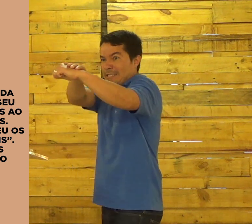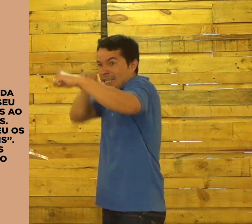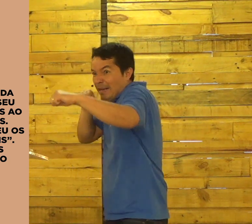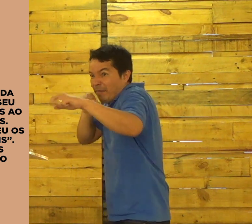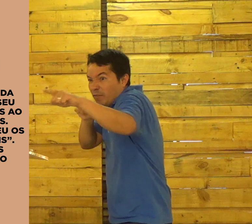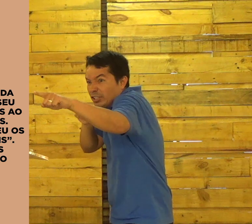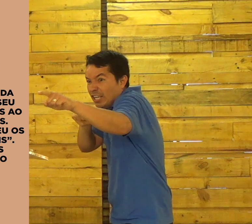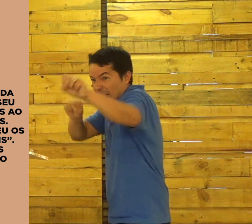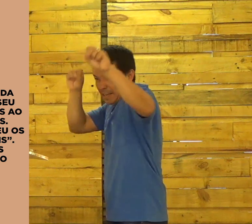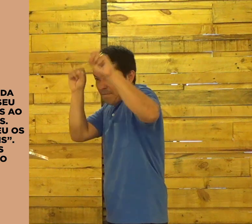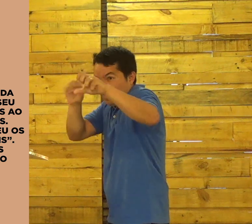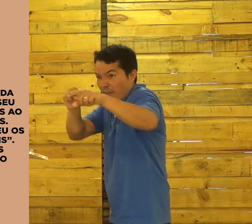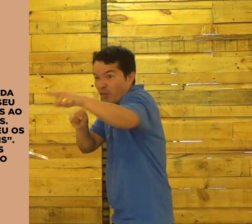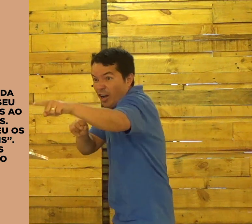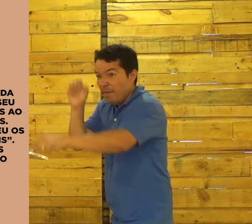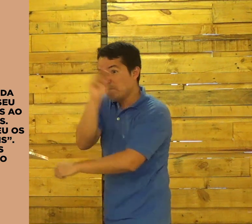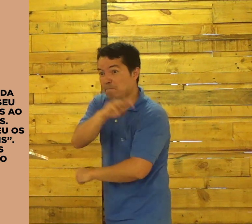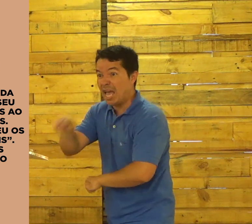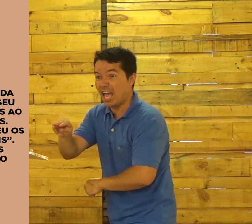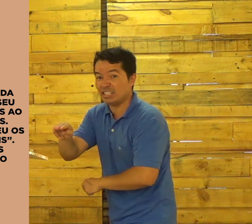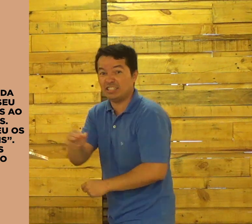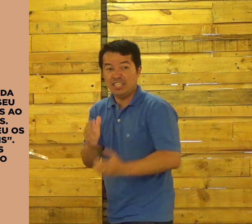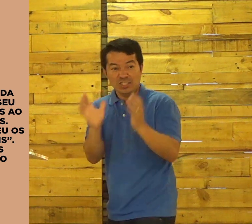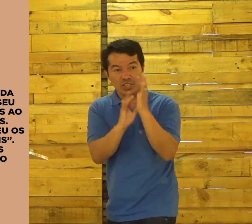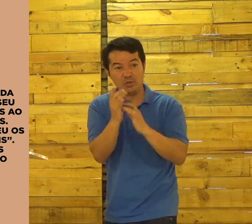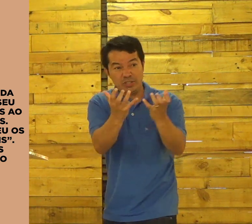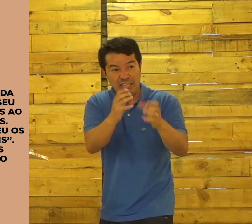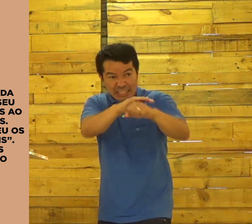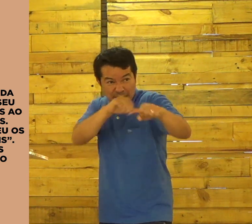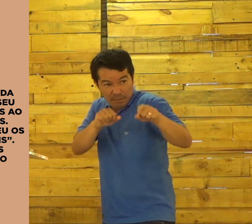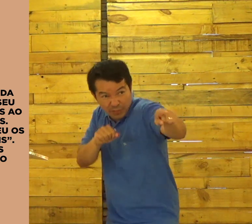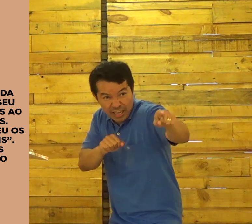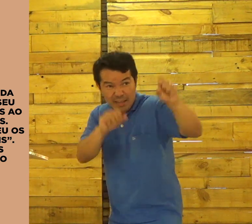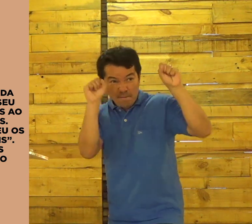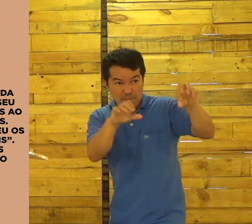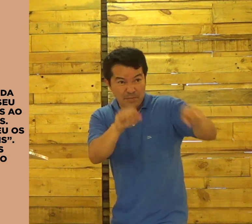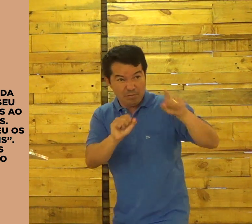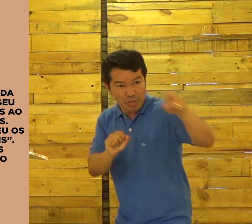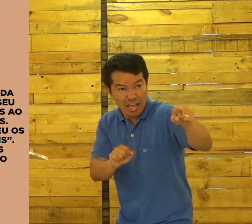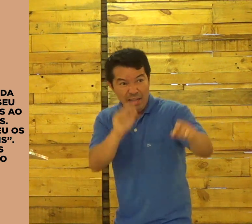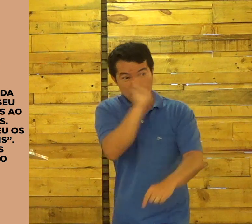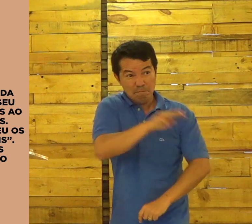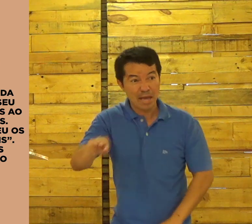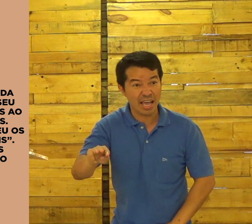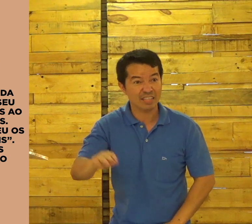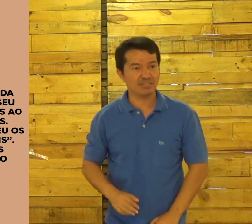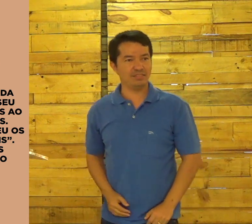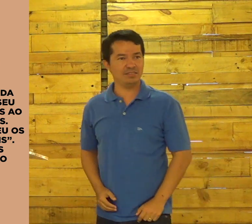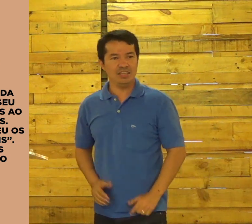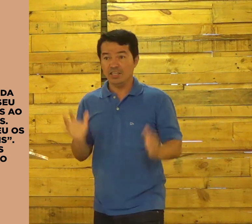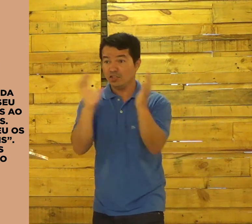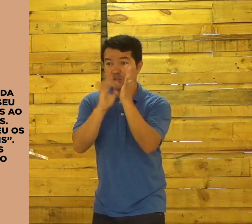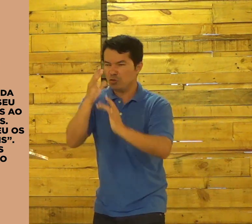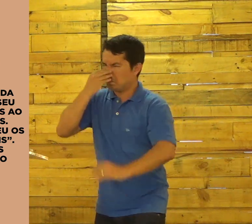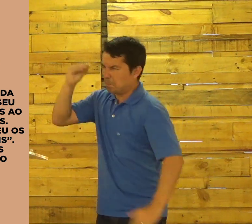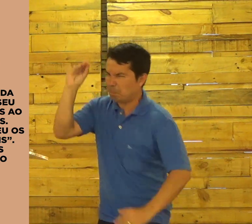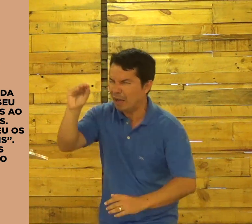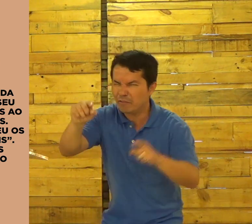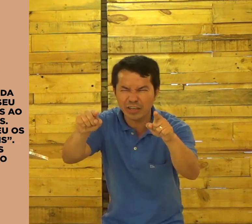Mas não, Jesus chama você e ele deseja ser o seu mestre. Ele chama você. Ele quer ser o seu mestre.